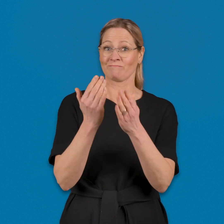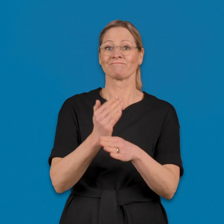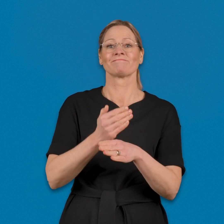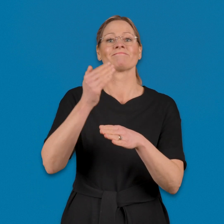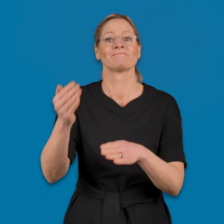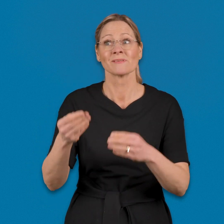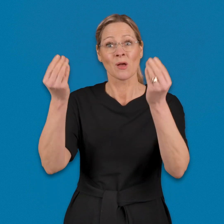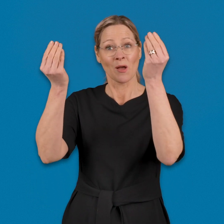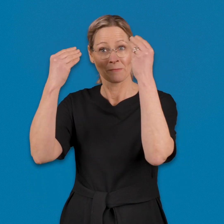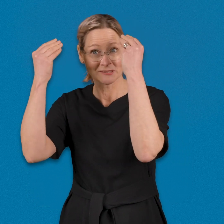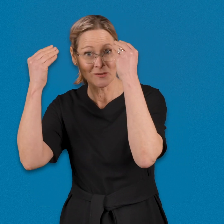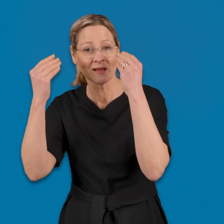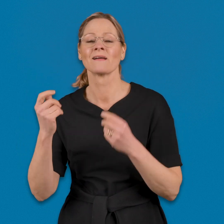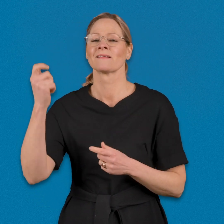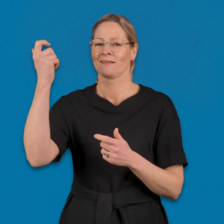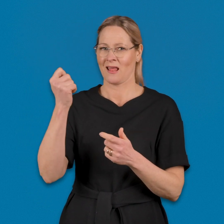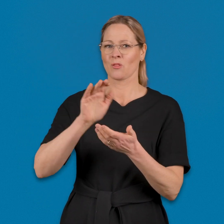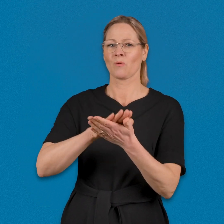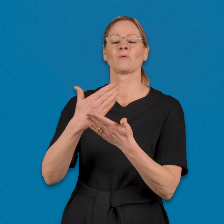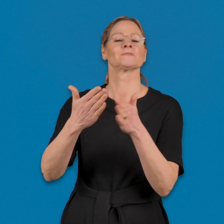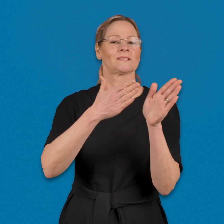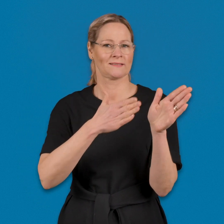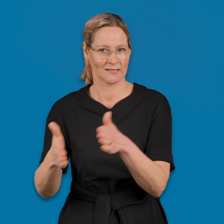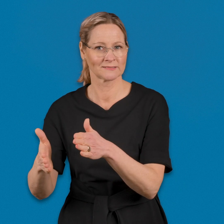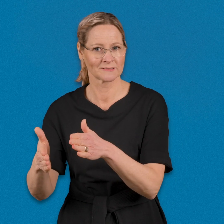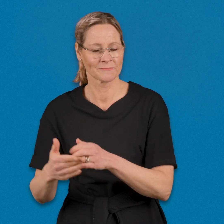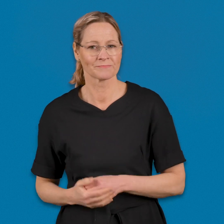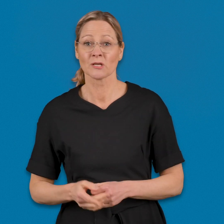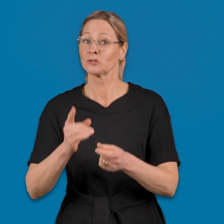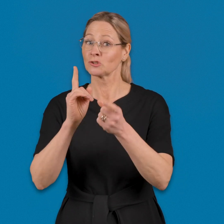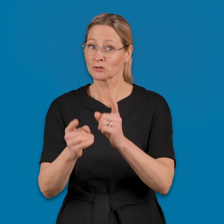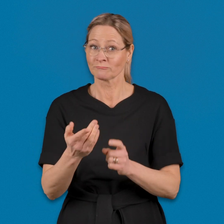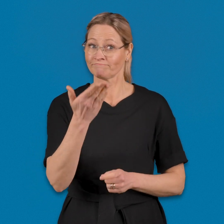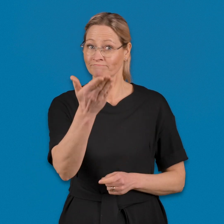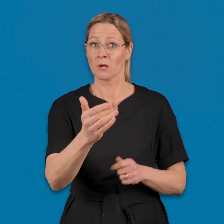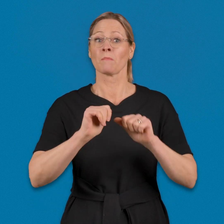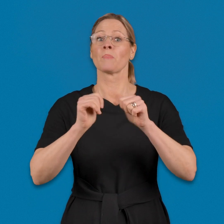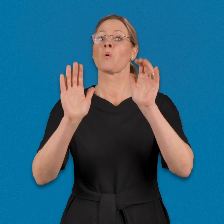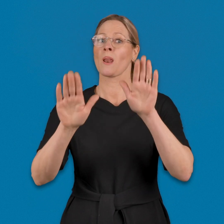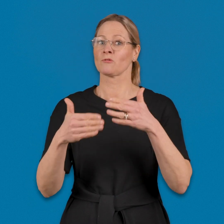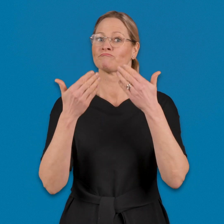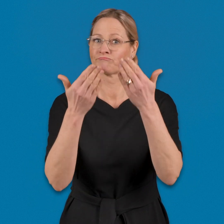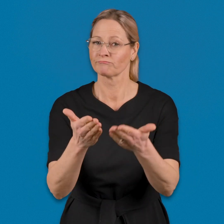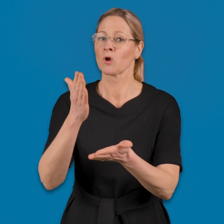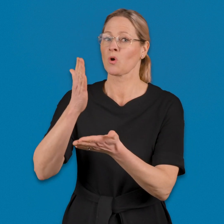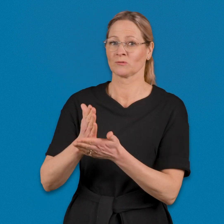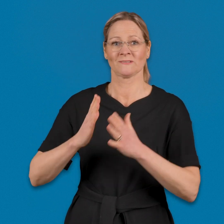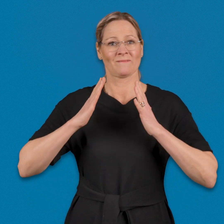Kela järjestää tulkkausta peruskoulun jälkeiseen opiskeluun. Voit hakea opiskelutulkkausta,